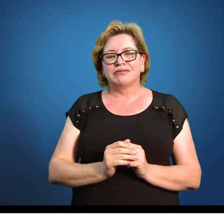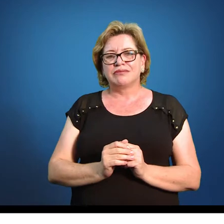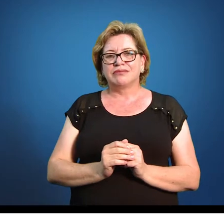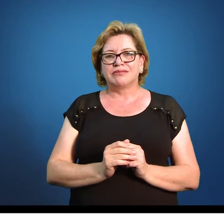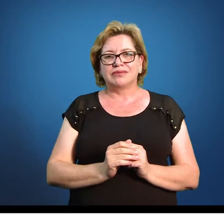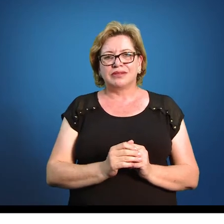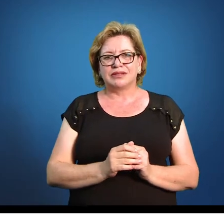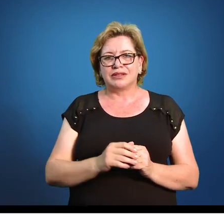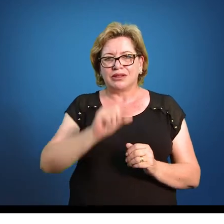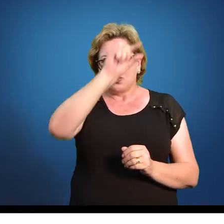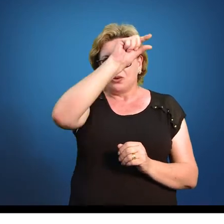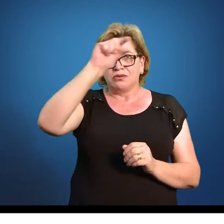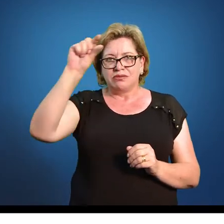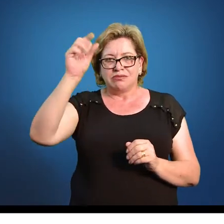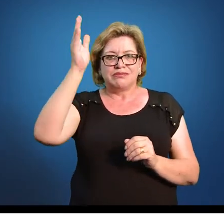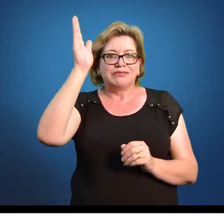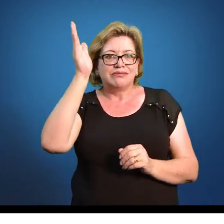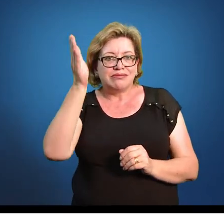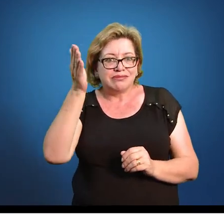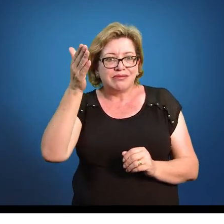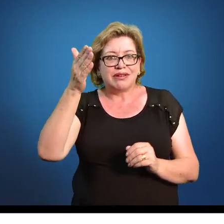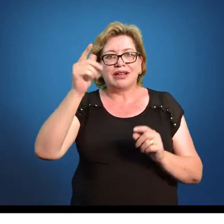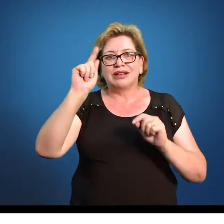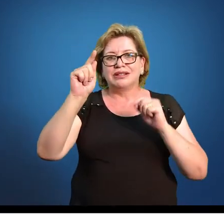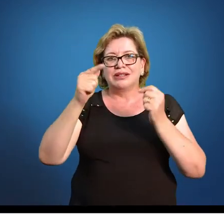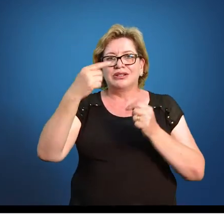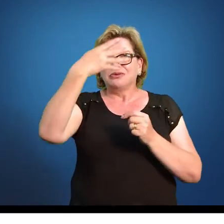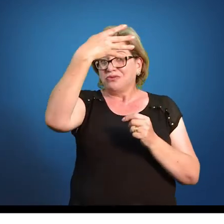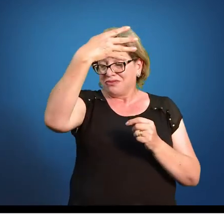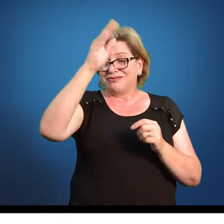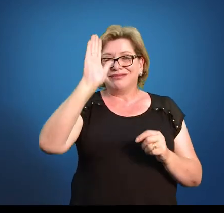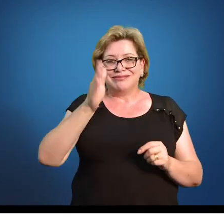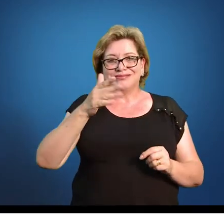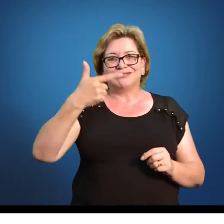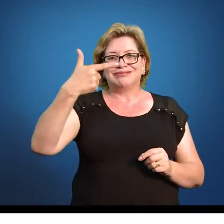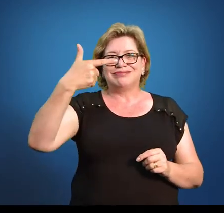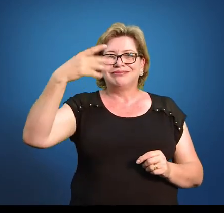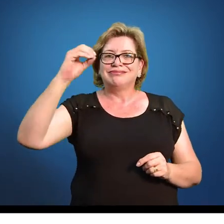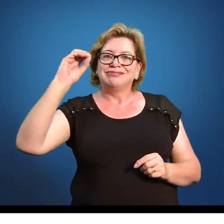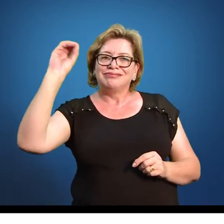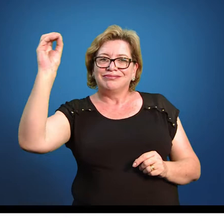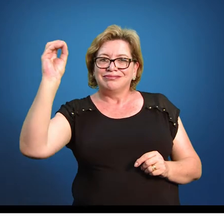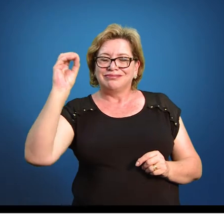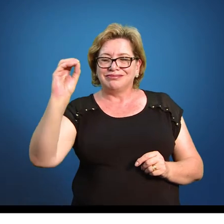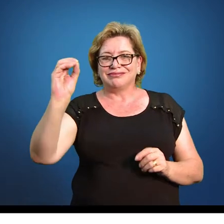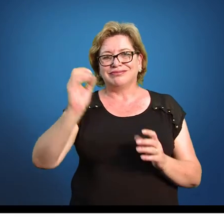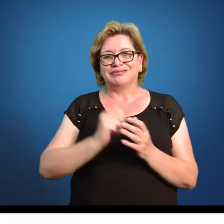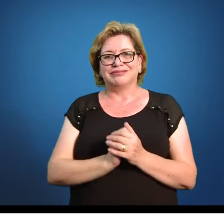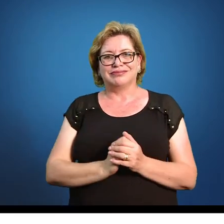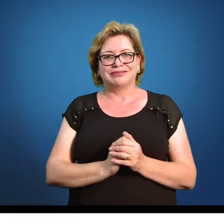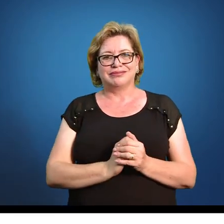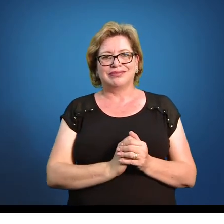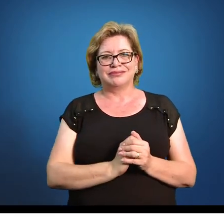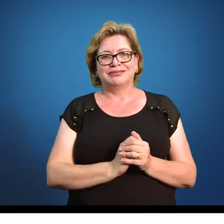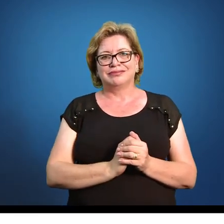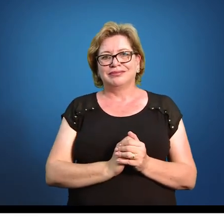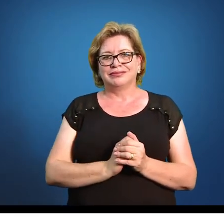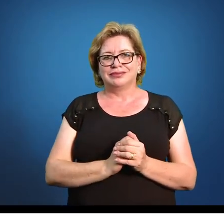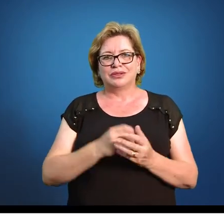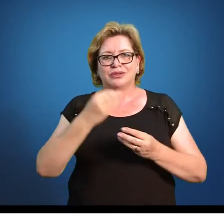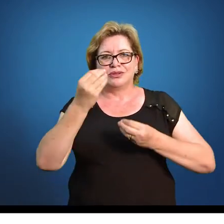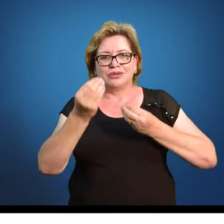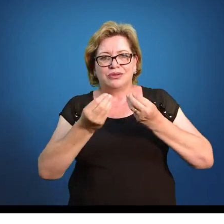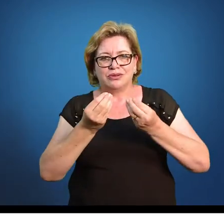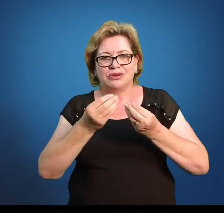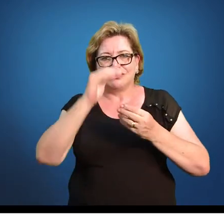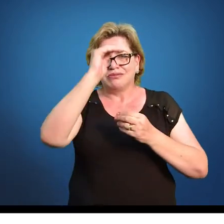A primeira frequência relativa, em relação ao 4, vai ser o 20. Como é que